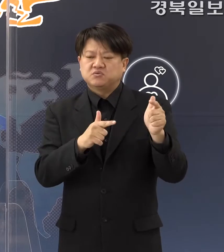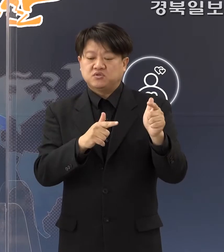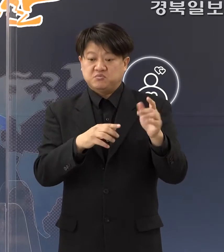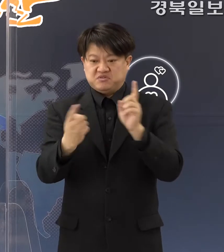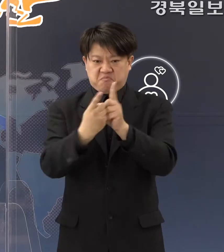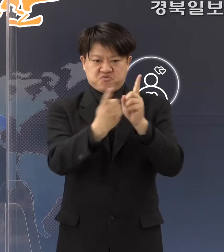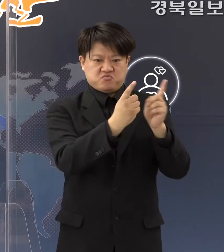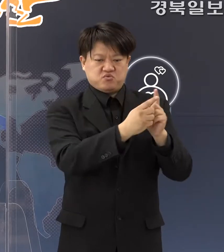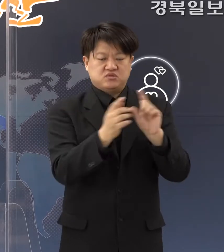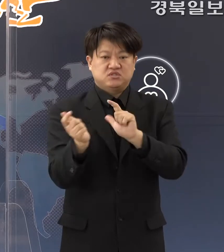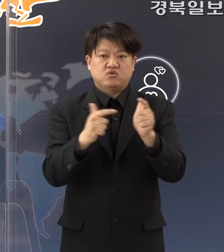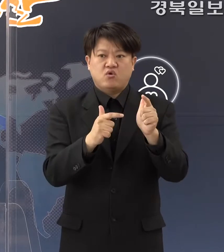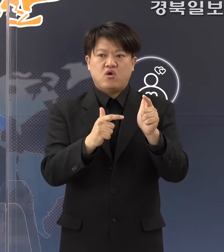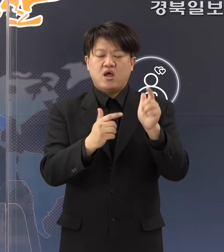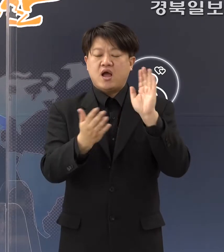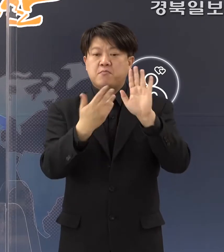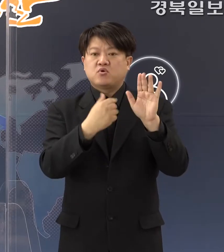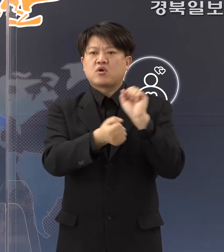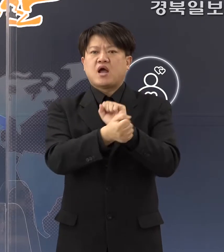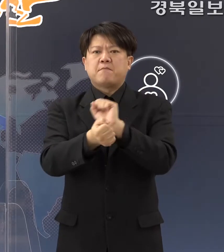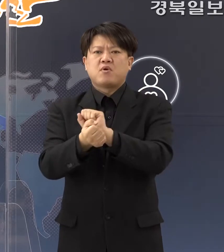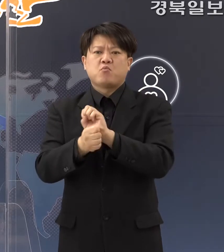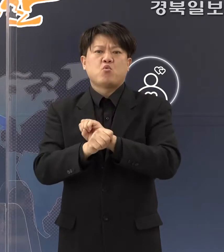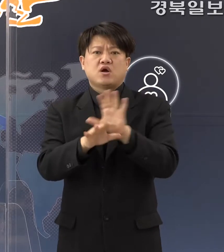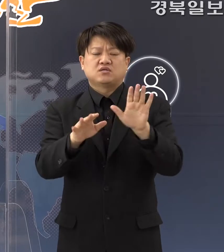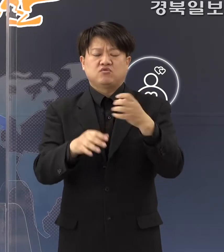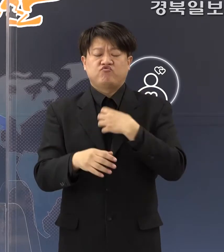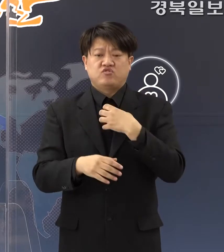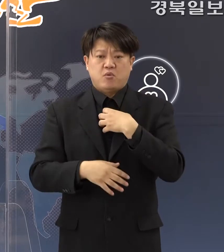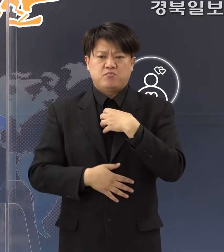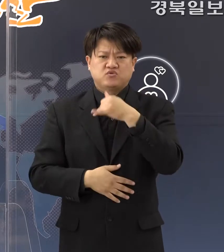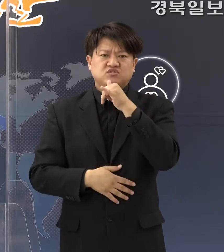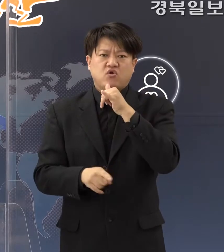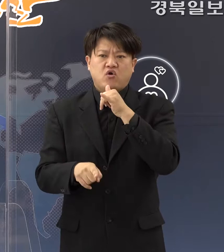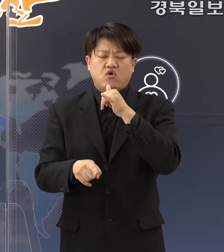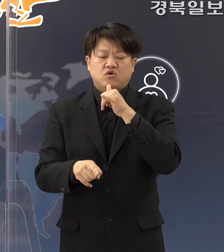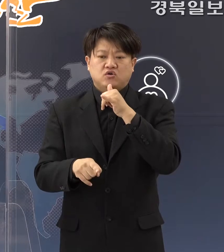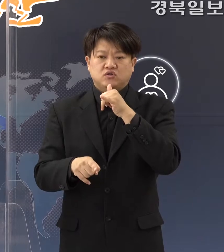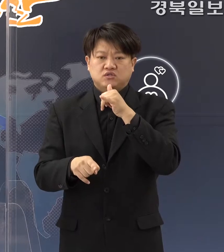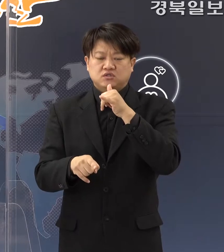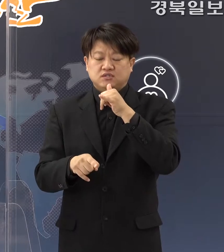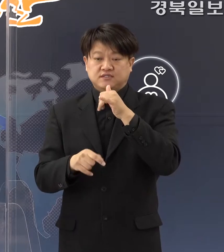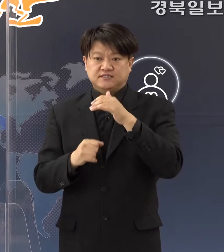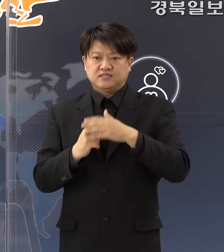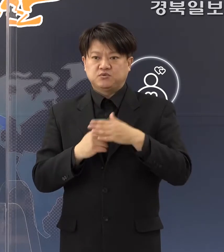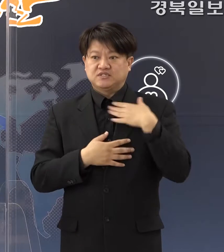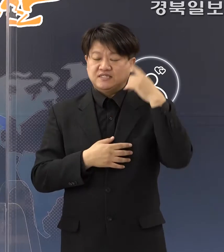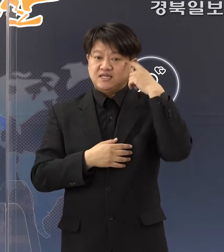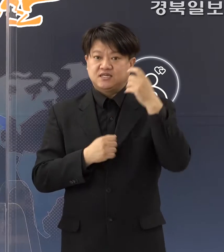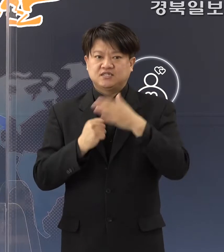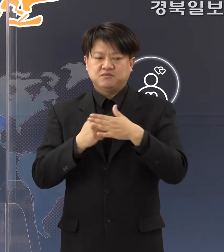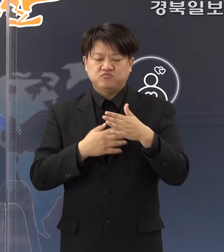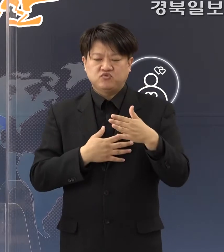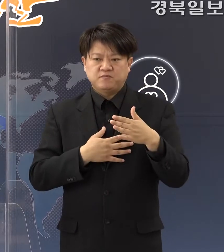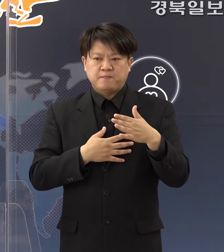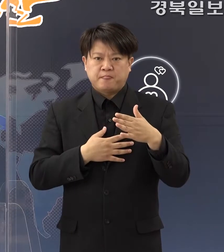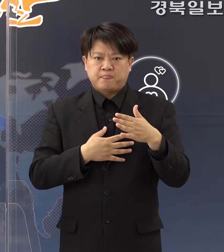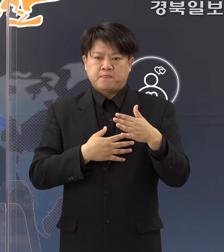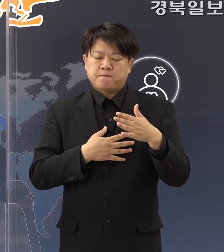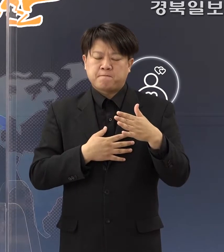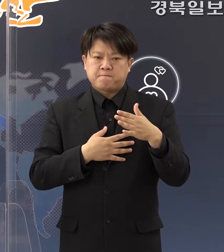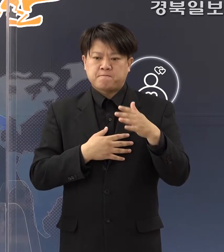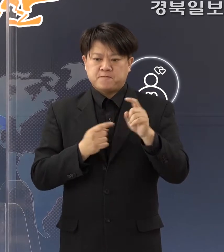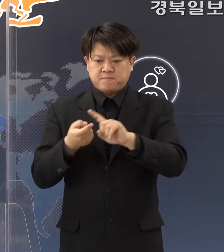앞으로 감염 확산 유형은 저희들 또 상당히 잠재하고 있다고 이렇게 보고 있습니다. 그래서